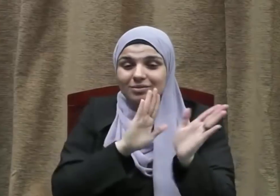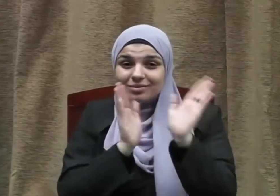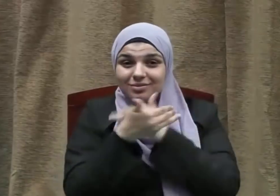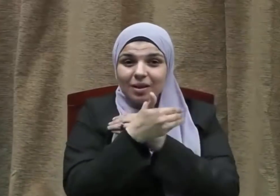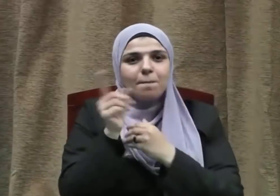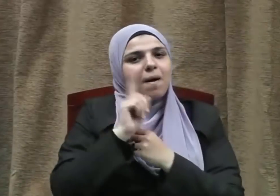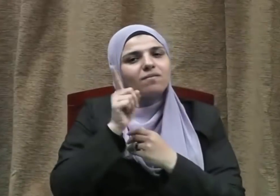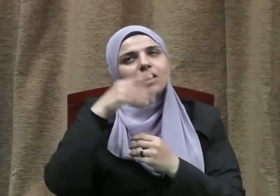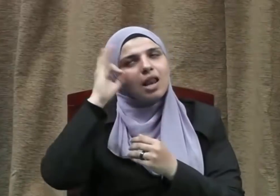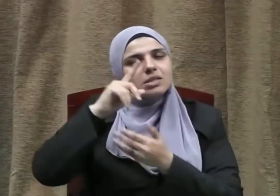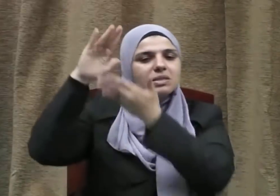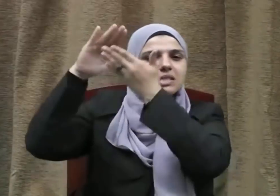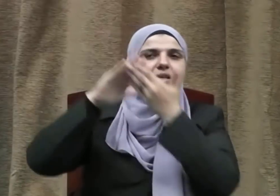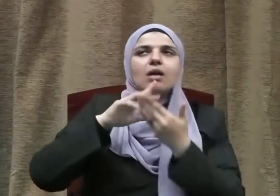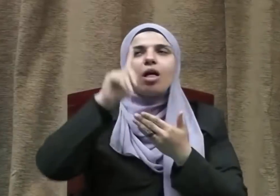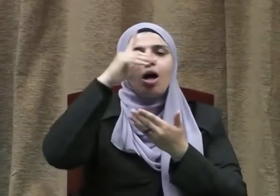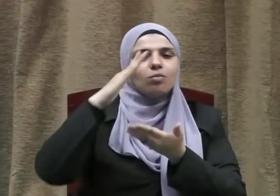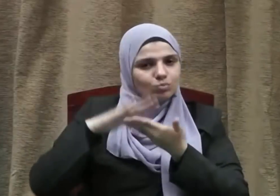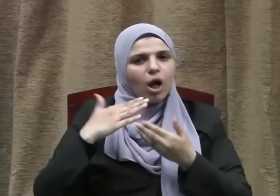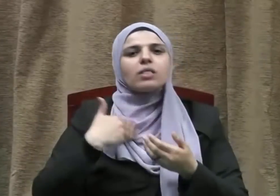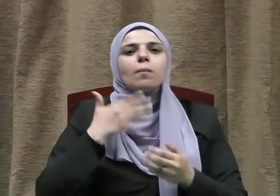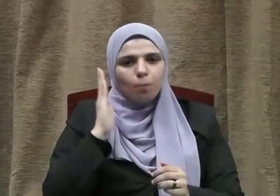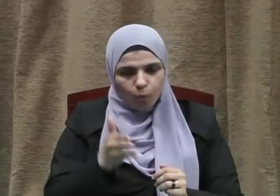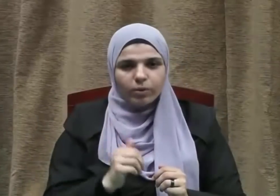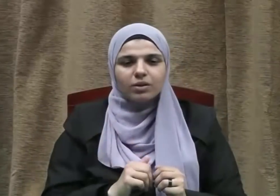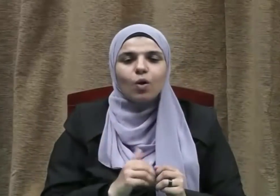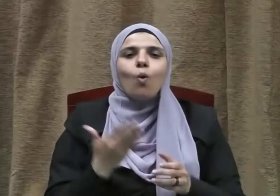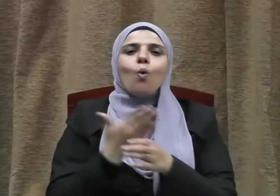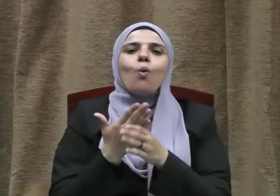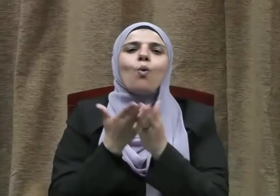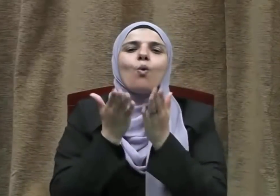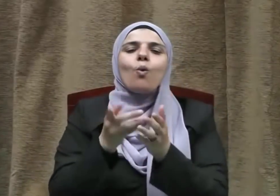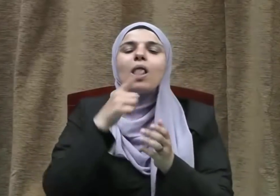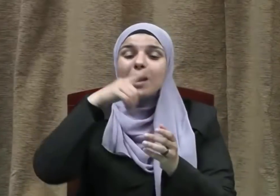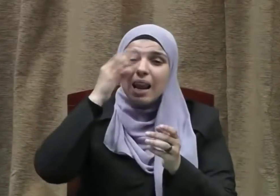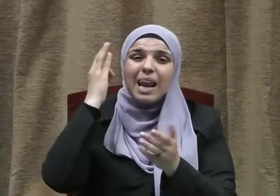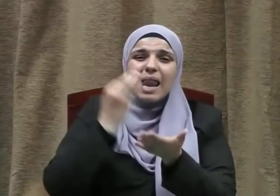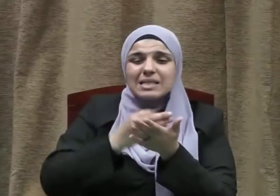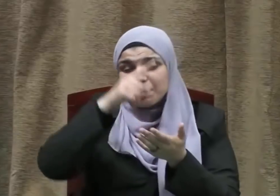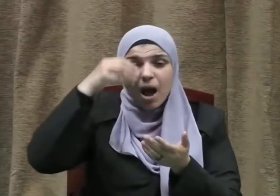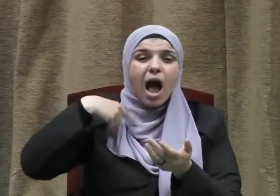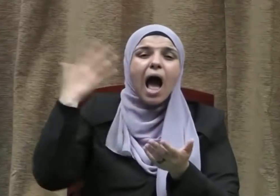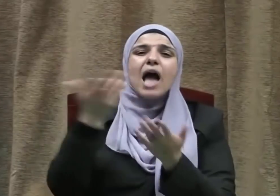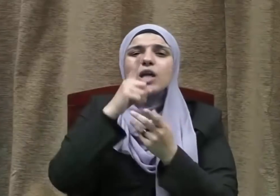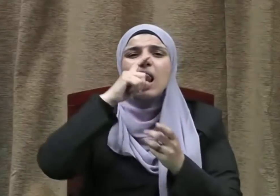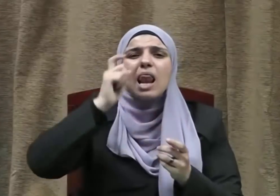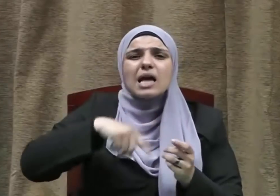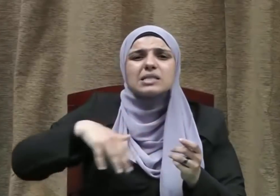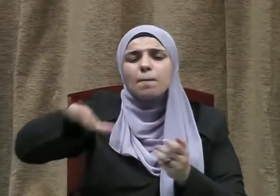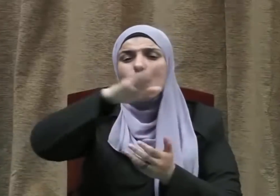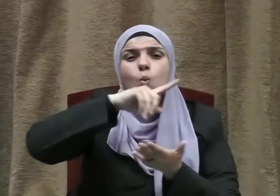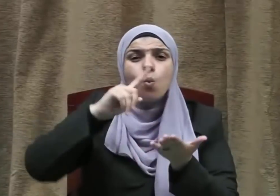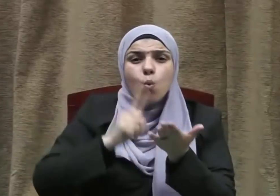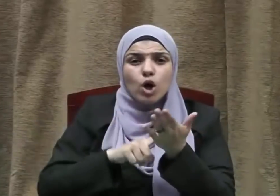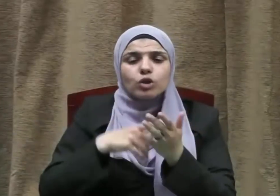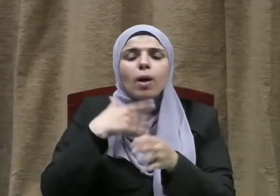بعهدهم ونستعين الله عليهم وعليه فإننا نؤكد أن من واجبنا